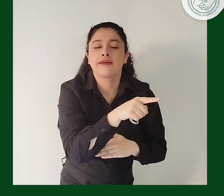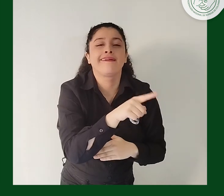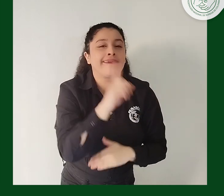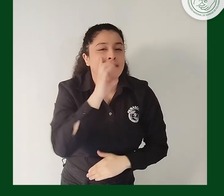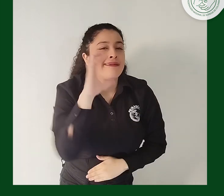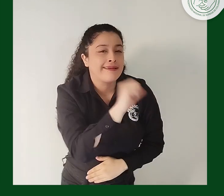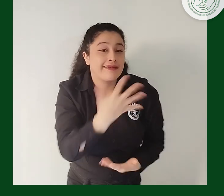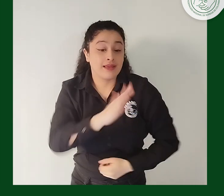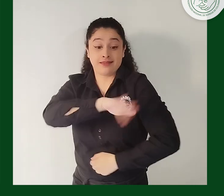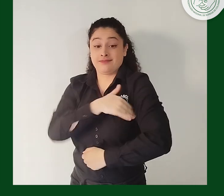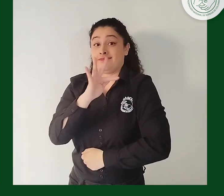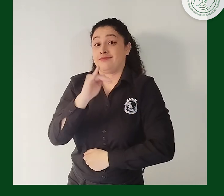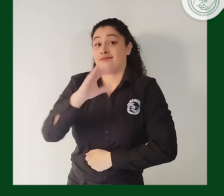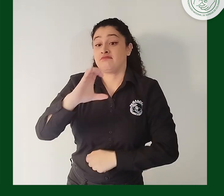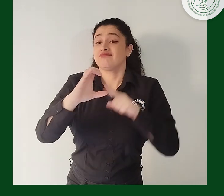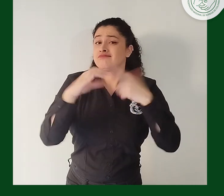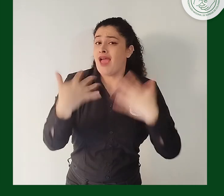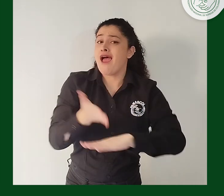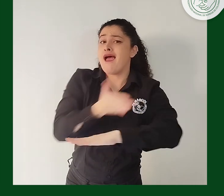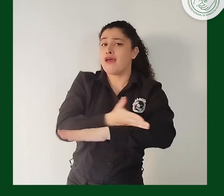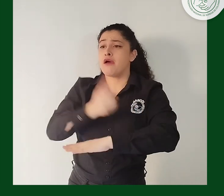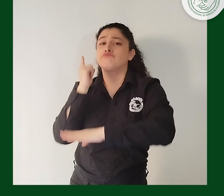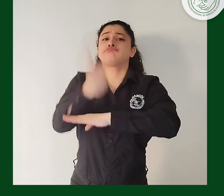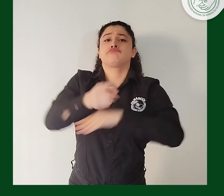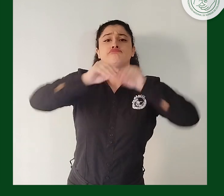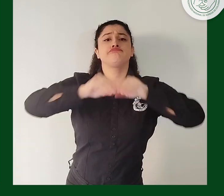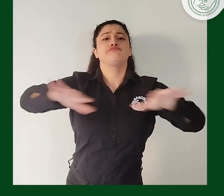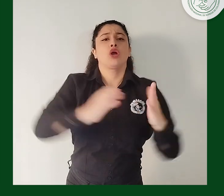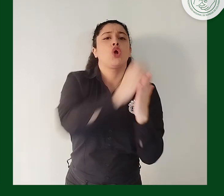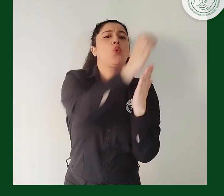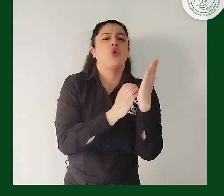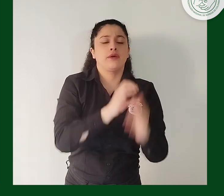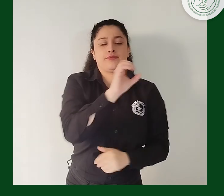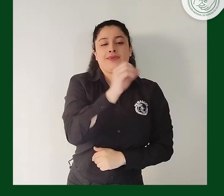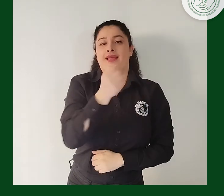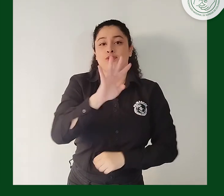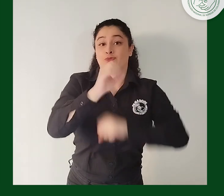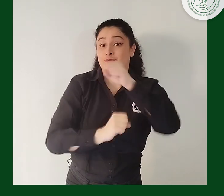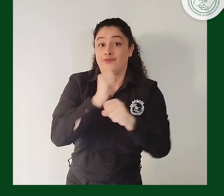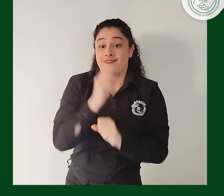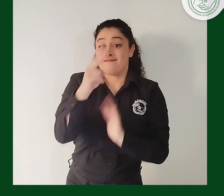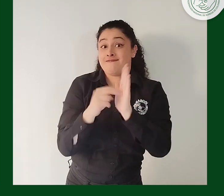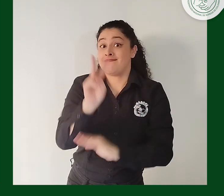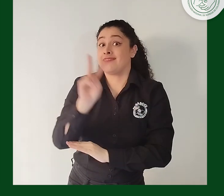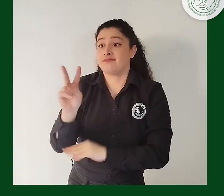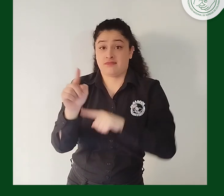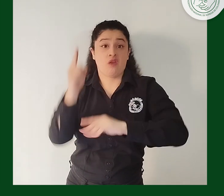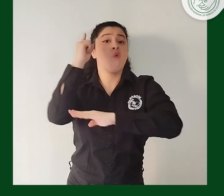el Ministerio TIC emitió la circular 014 de 2022, en la cual indica que cada entidad es